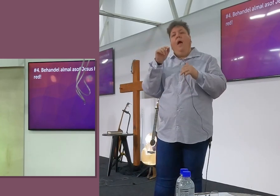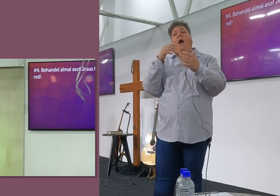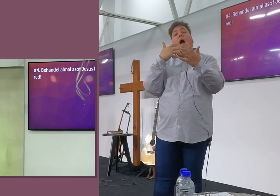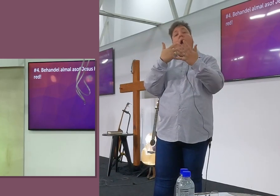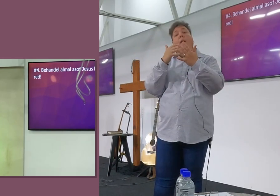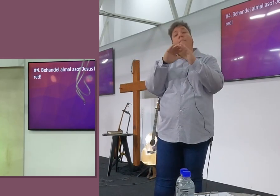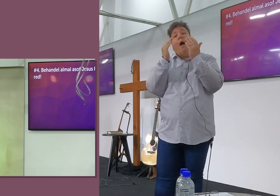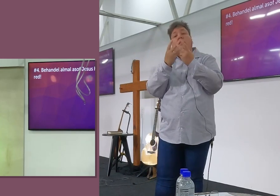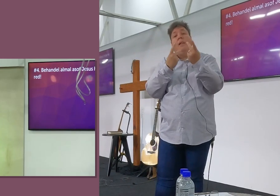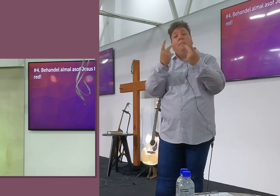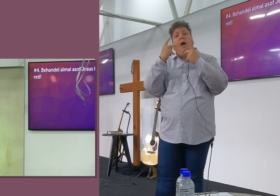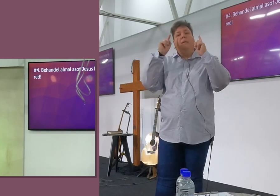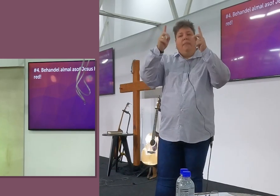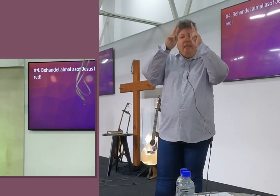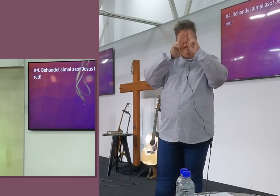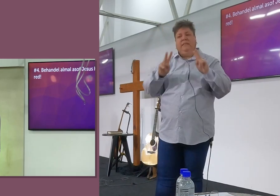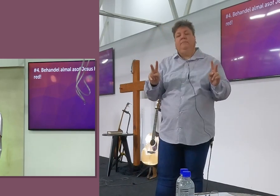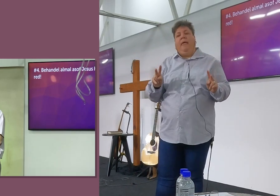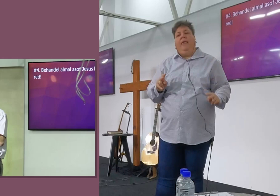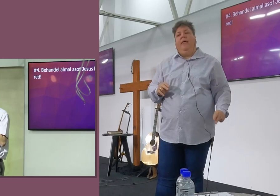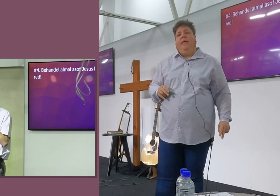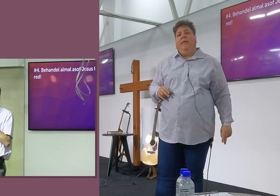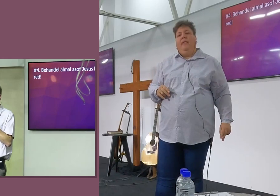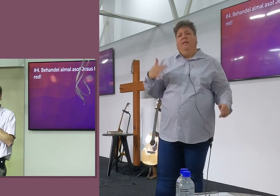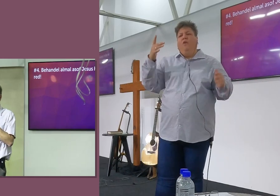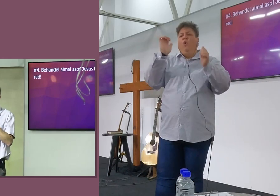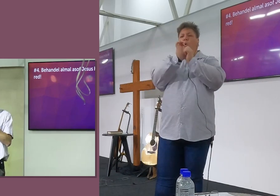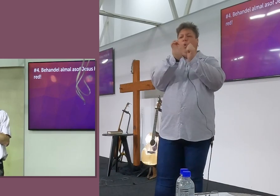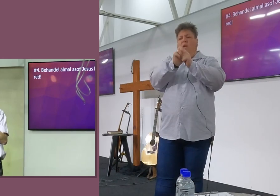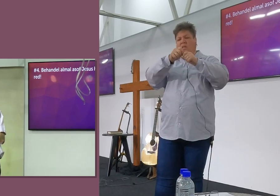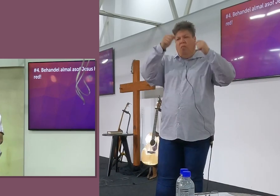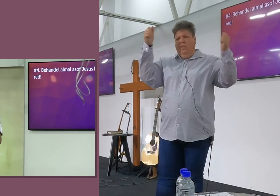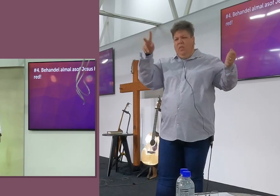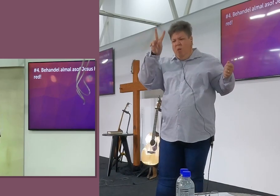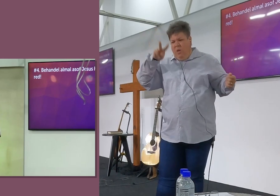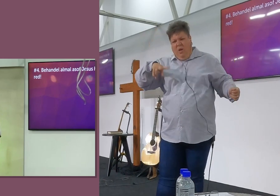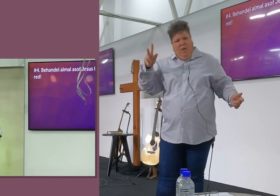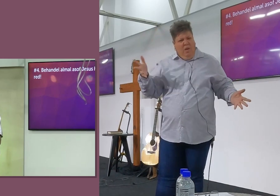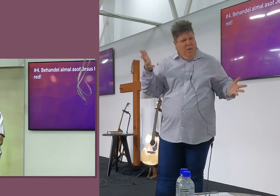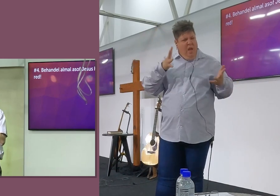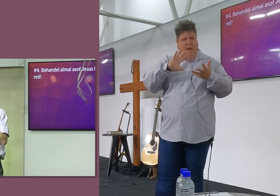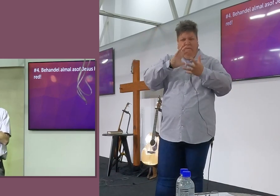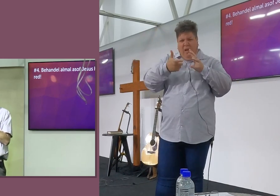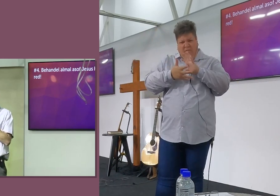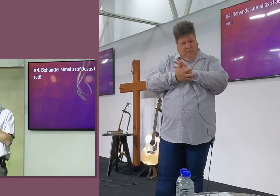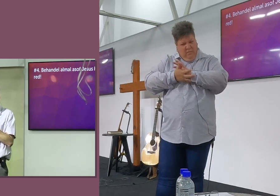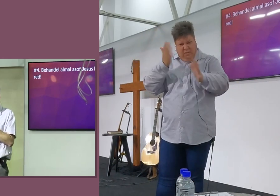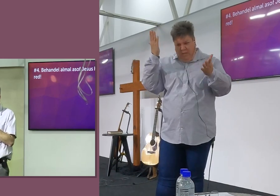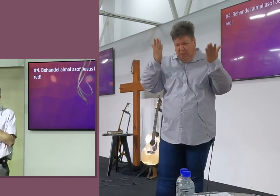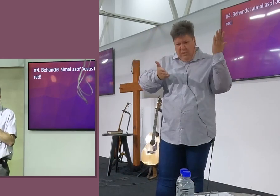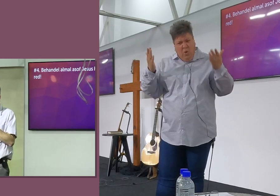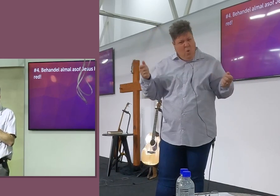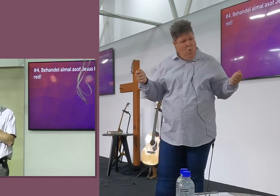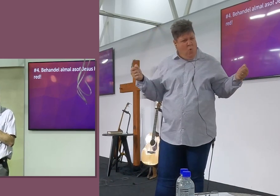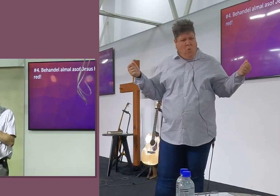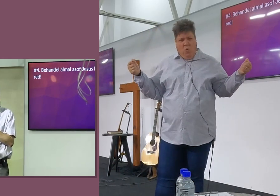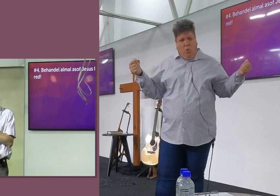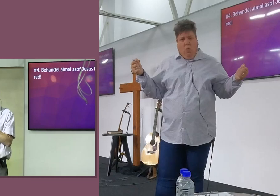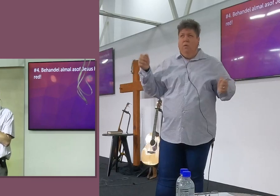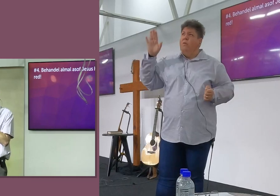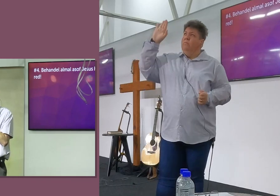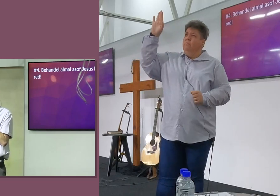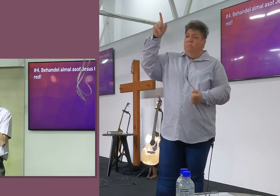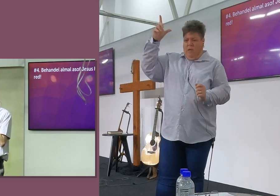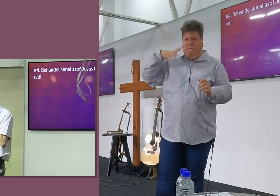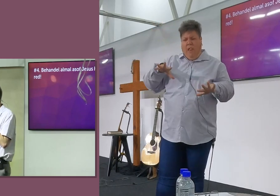behandel elke mens. Wanneer jy die korant oopmaak en jy is kwaad over wat jy sien gebeur, sê vir jyself, Jesus wil